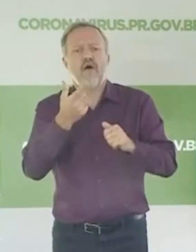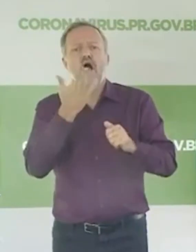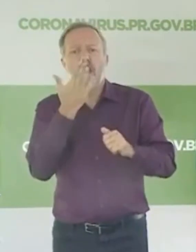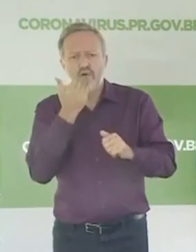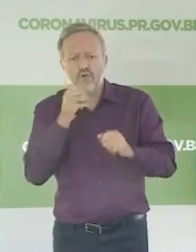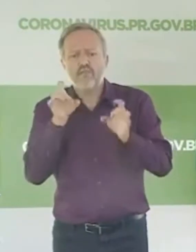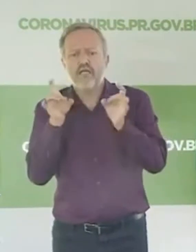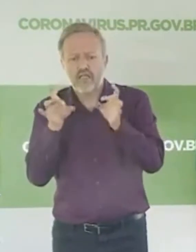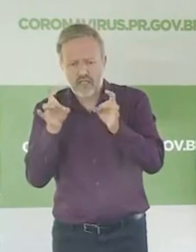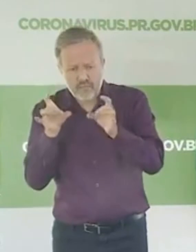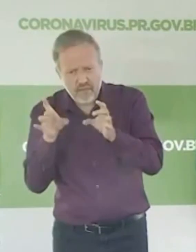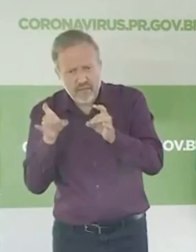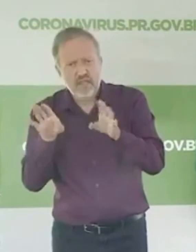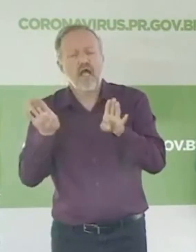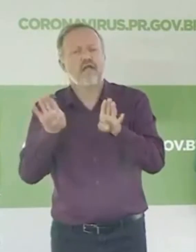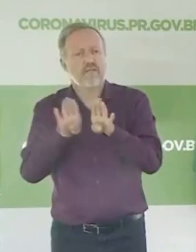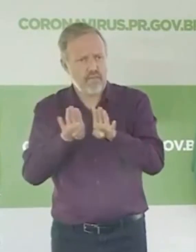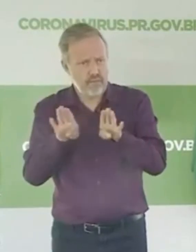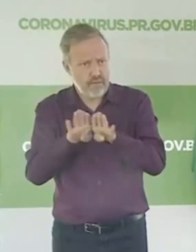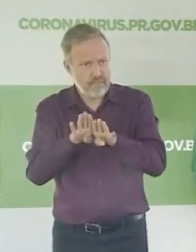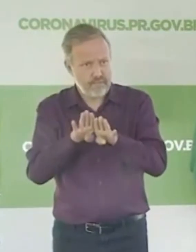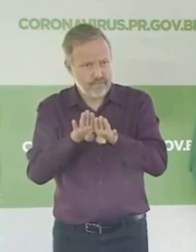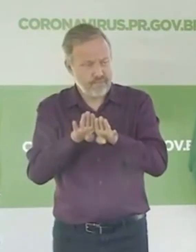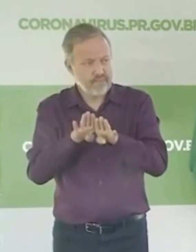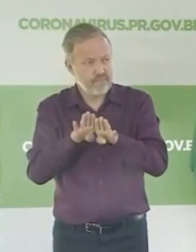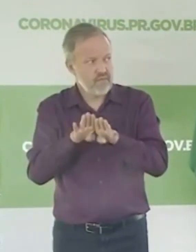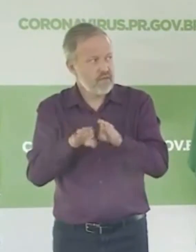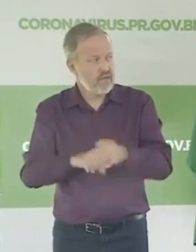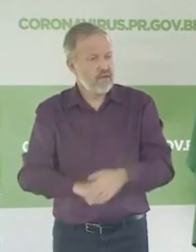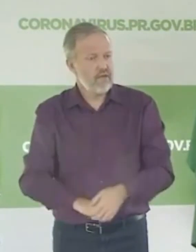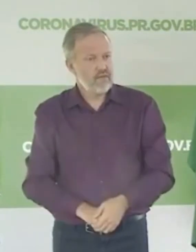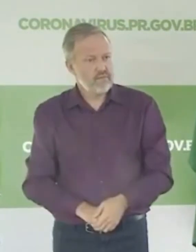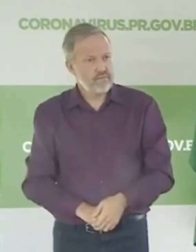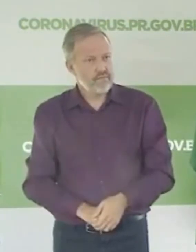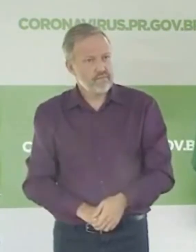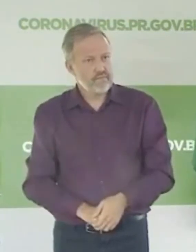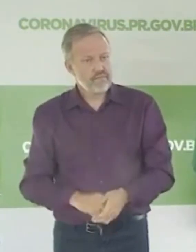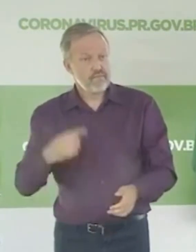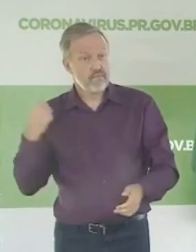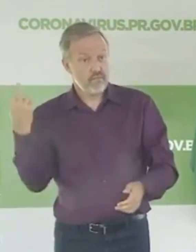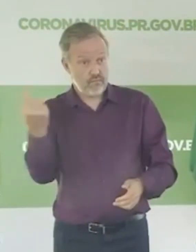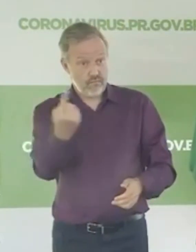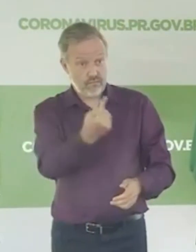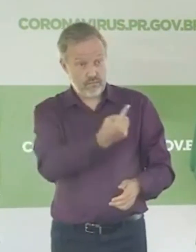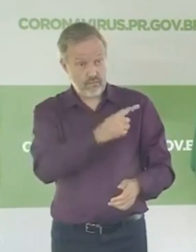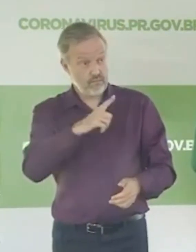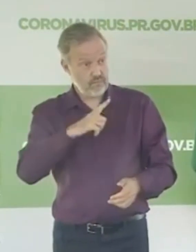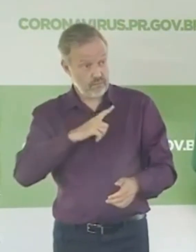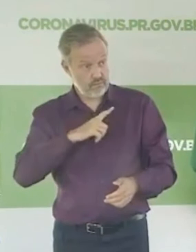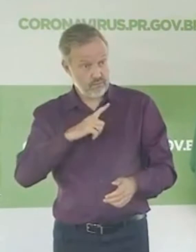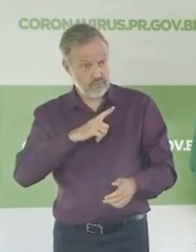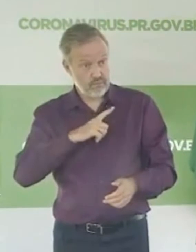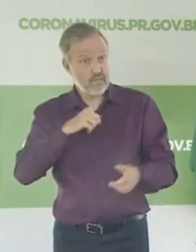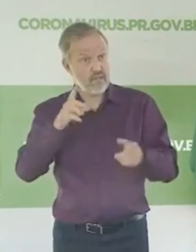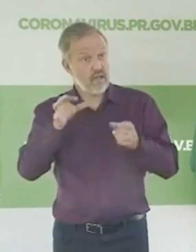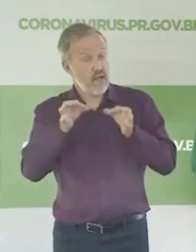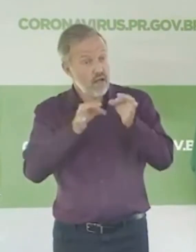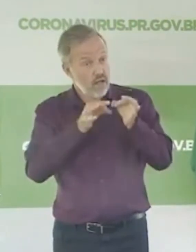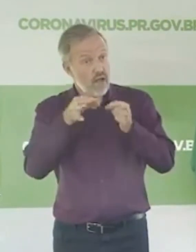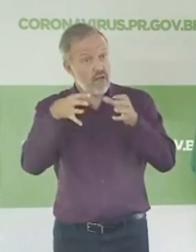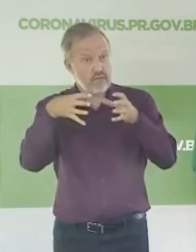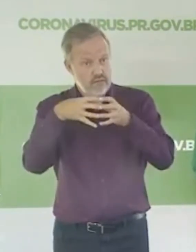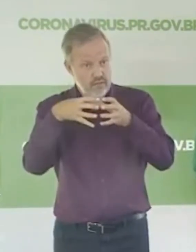necessidade de alimento vai estar nos nossos mercados. Nós temos aí uma dinâmica que foi combinada com a imprensa, com alguns